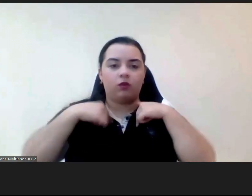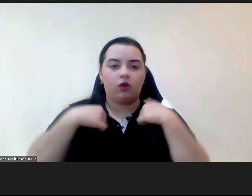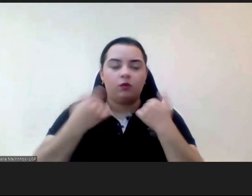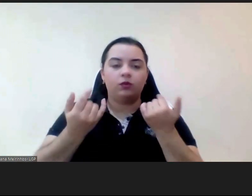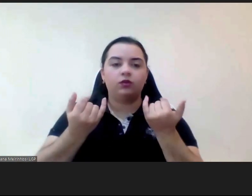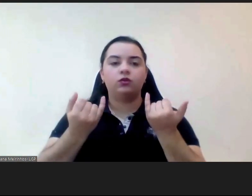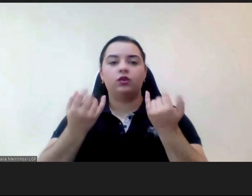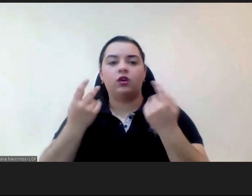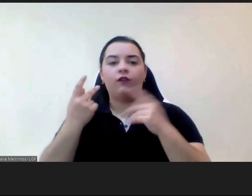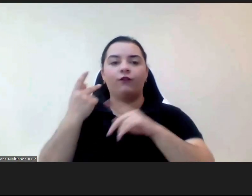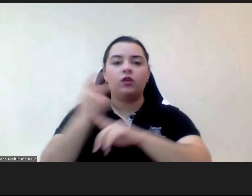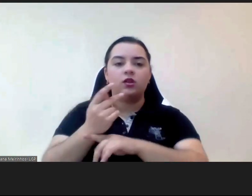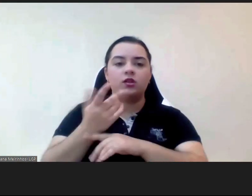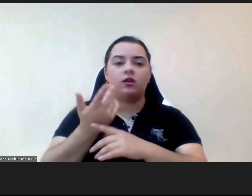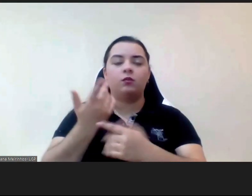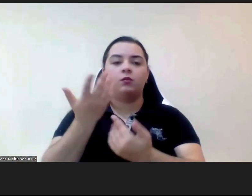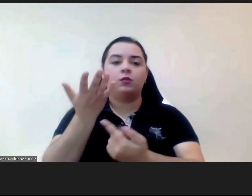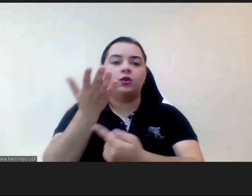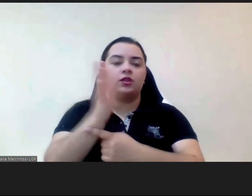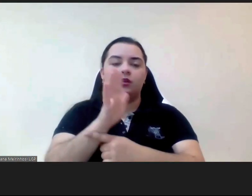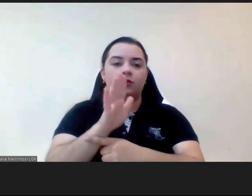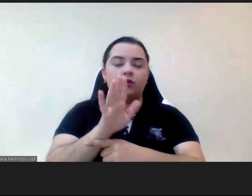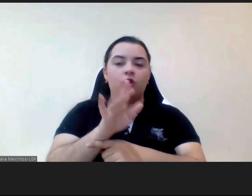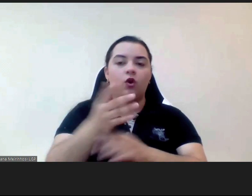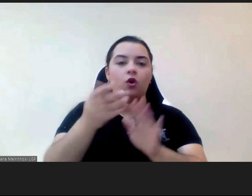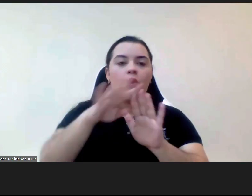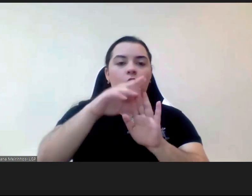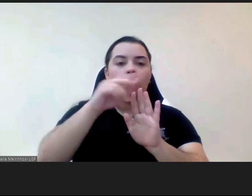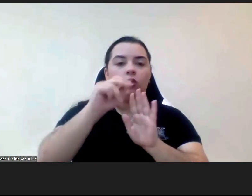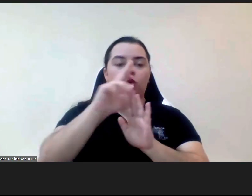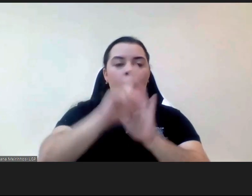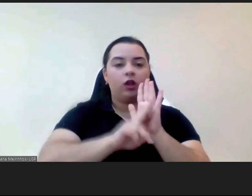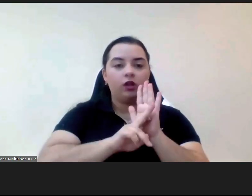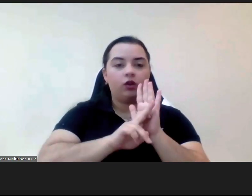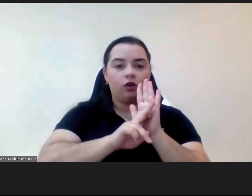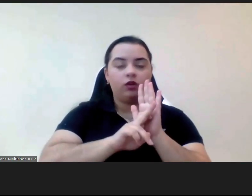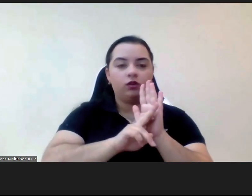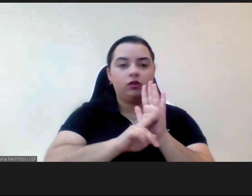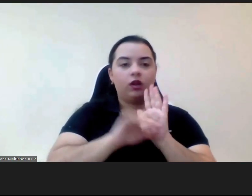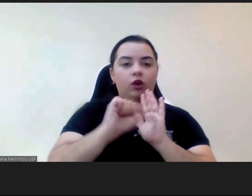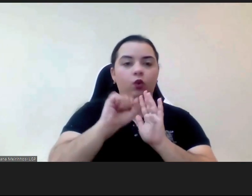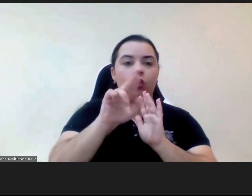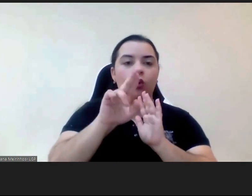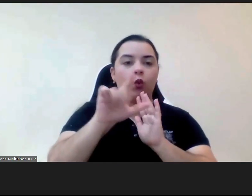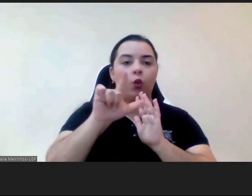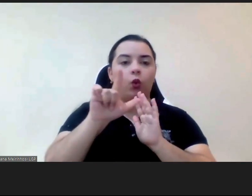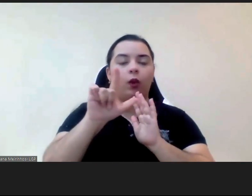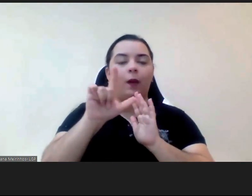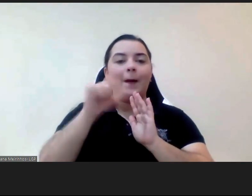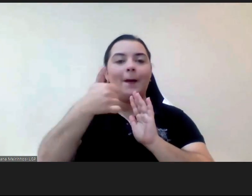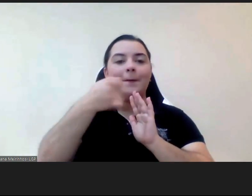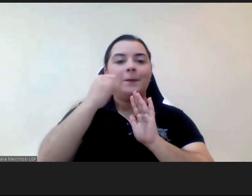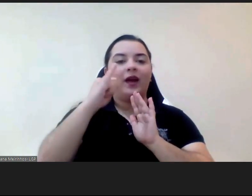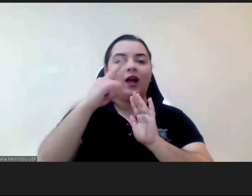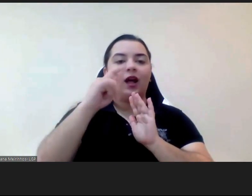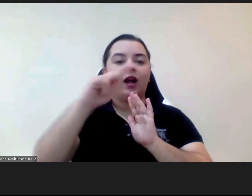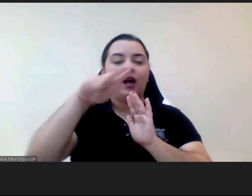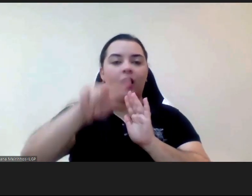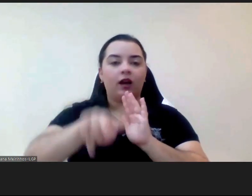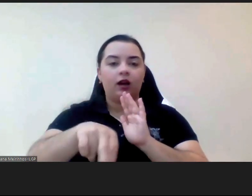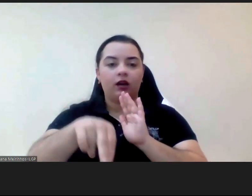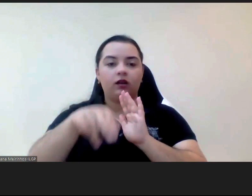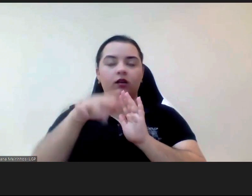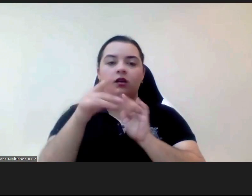na Gulbenkian sobre os abusos sexuais dentro da igreja católica foram décadas que demoraram as